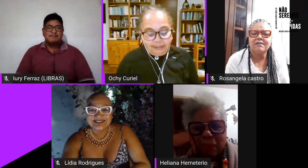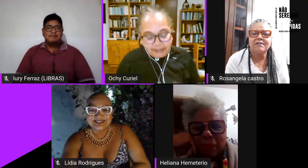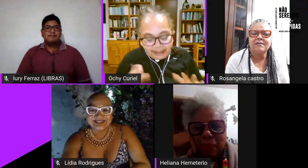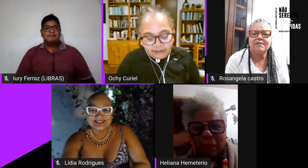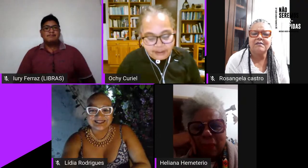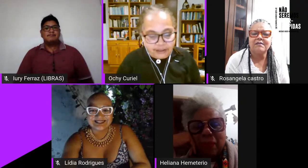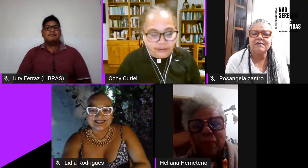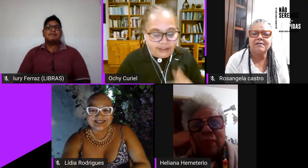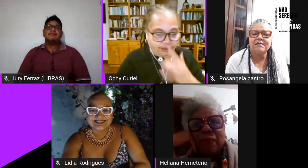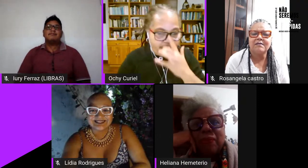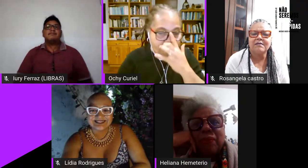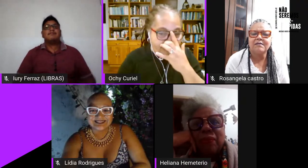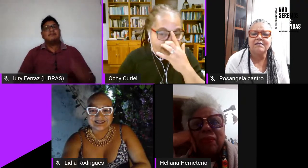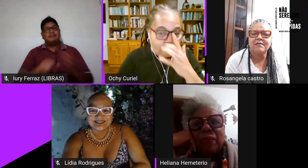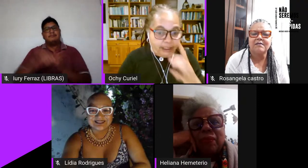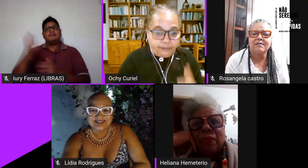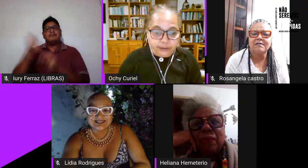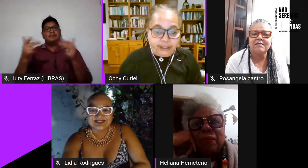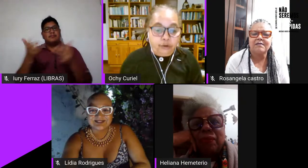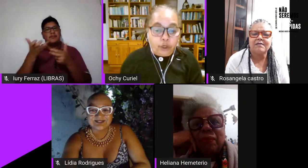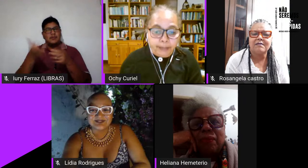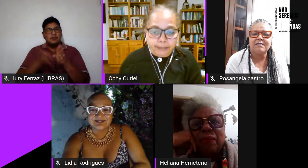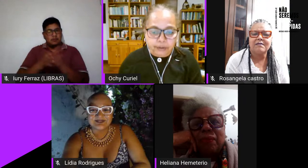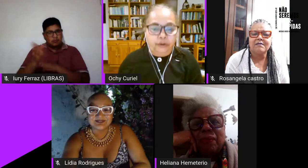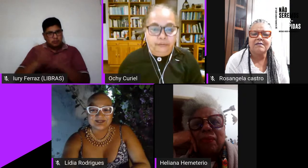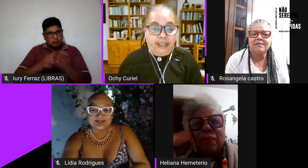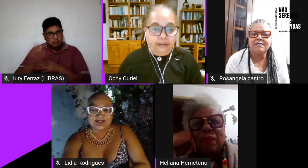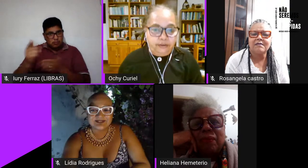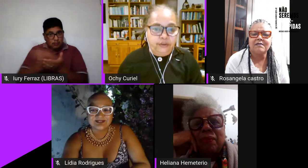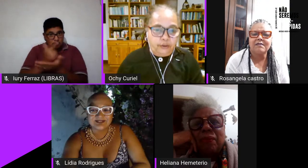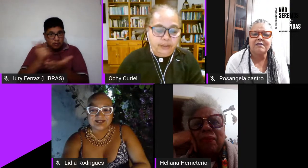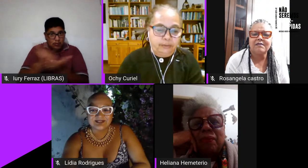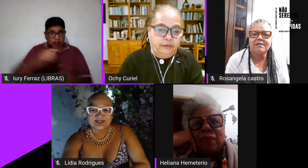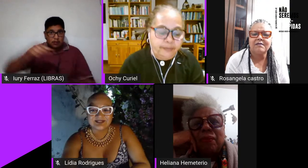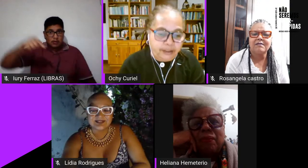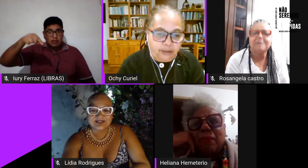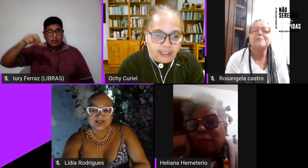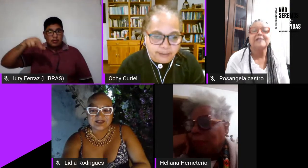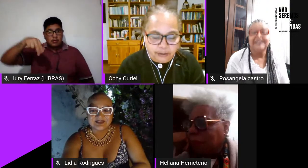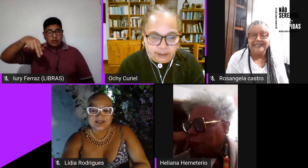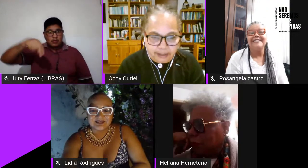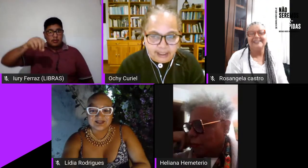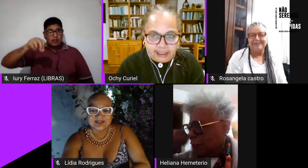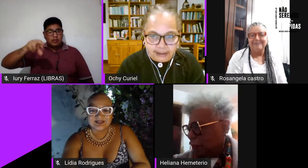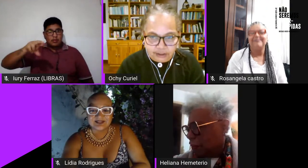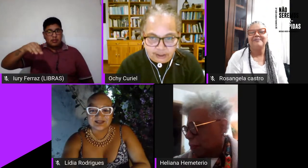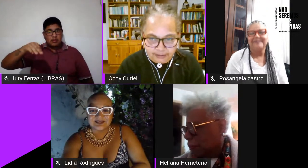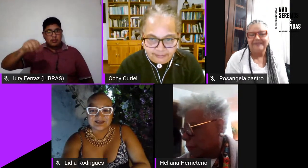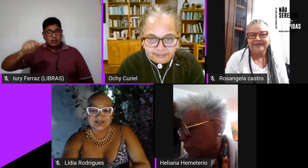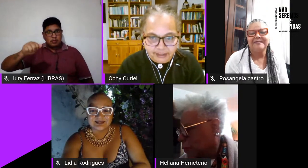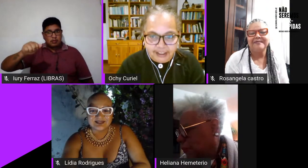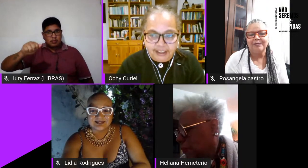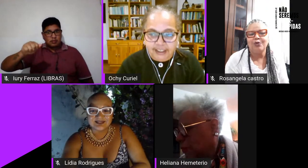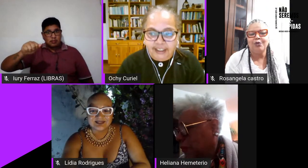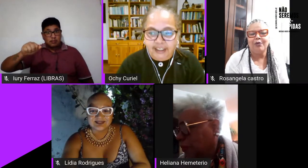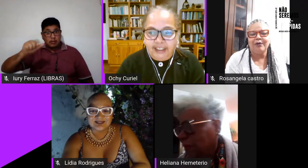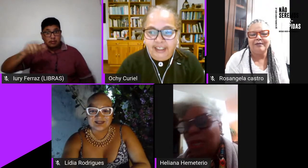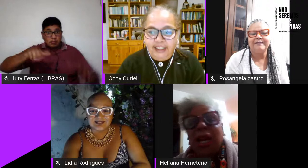a primeira coisa que eu quero recomendar o livro de Norma Mogrovejo sobre o movimento lésbico na América Latina